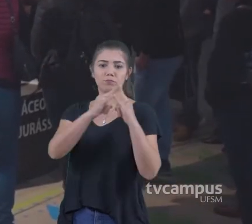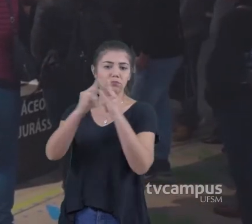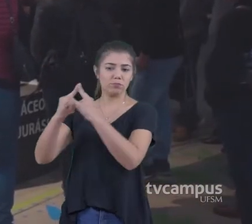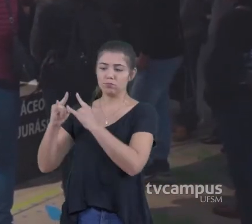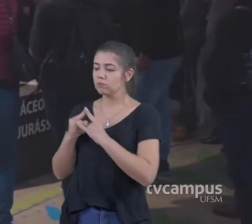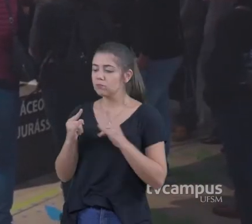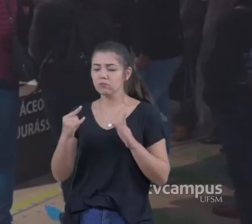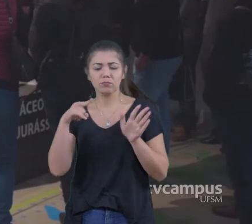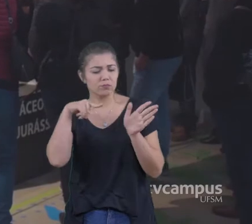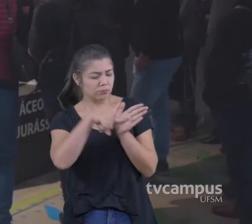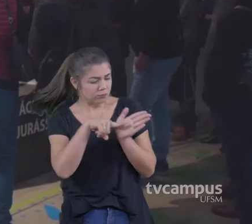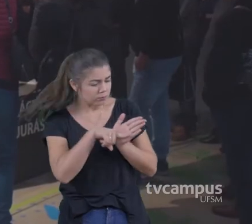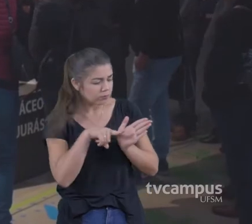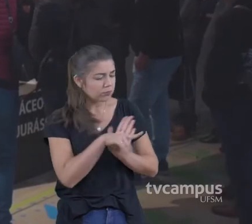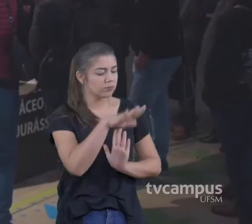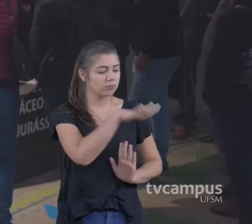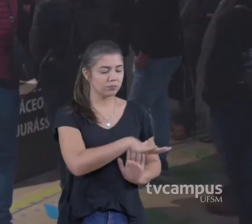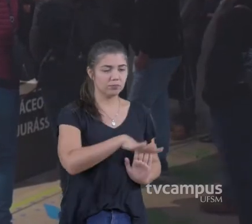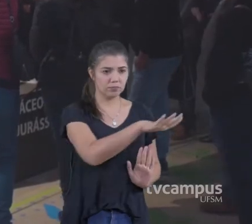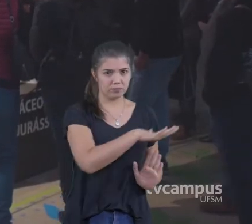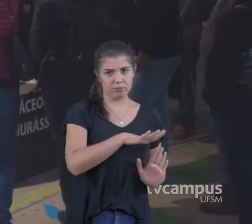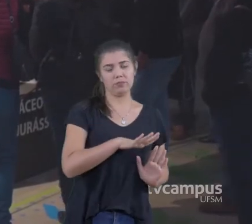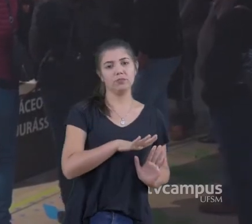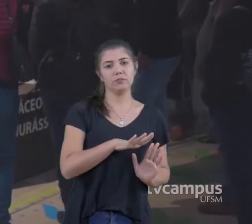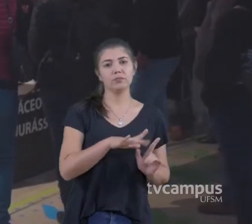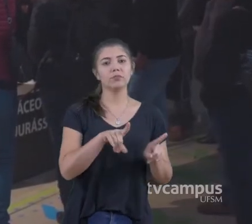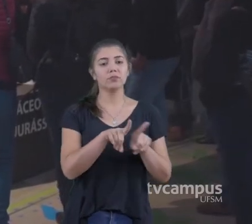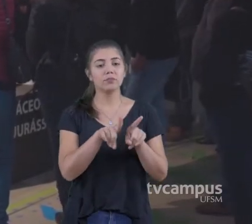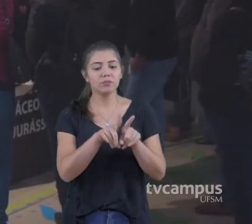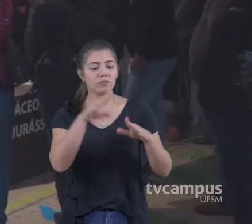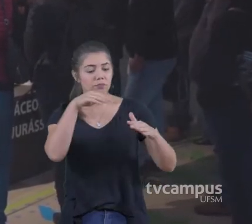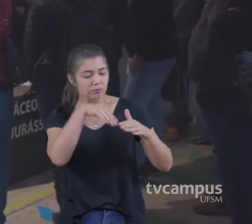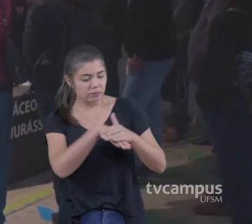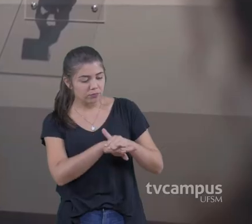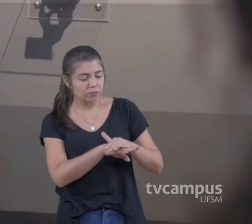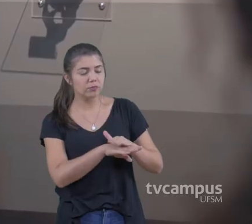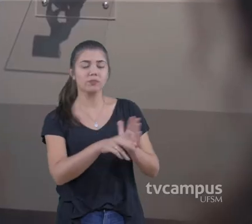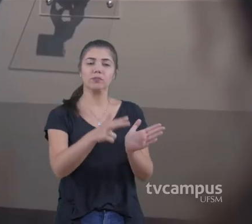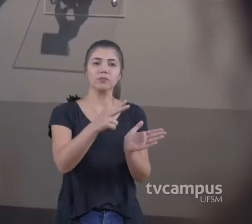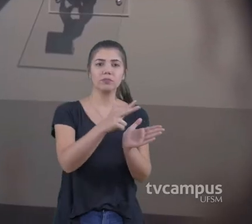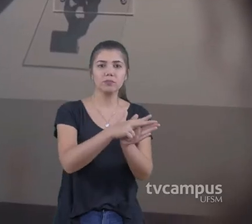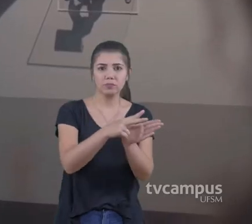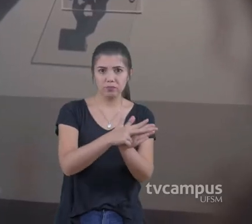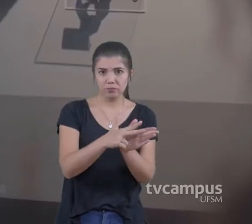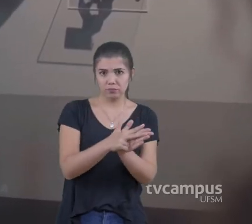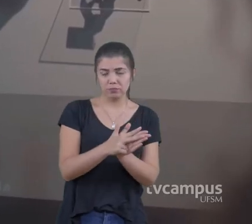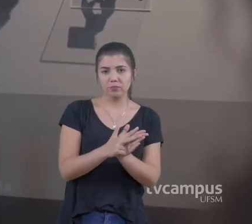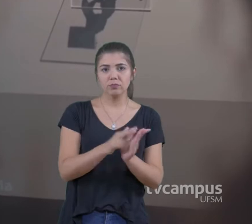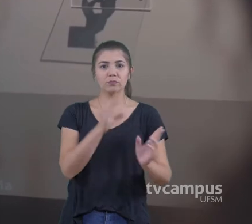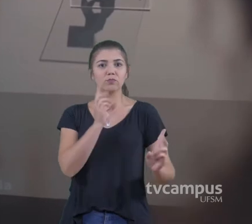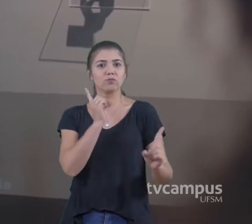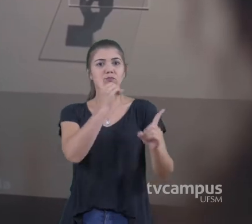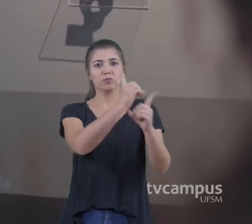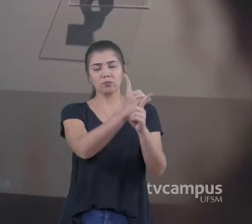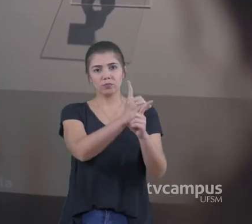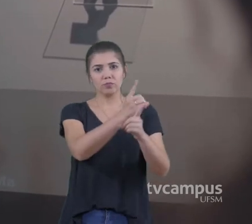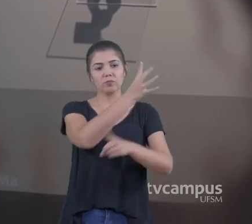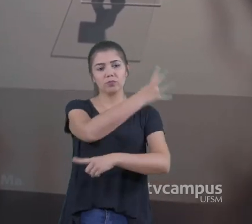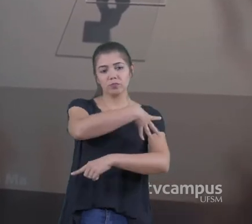região E ele também serve como um repositório dos fósseis que são descobertos na região da Quarta Colônia Assumindo também o papel de exposição